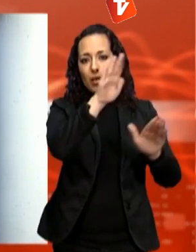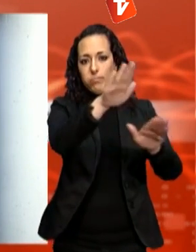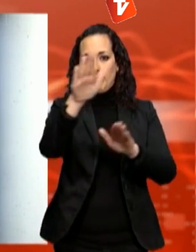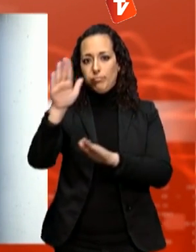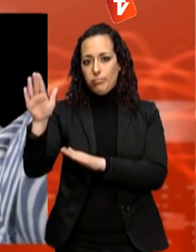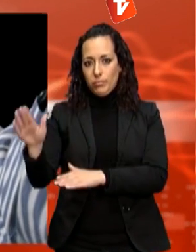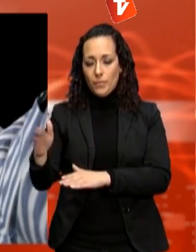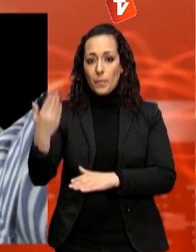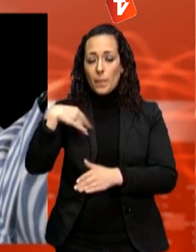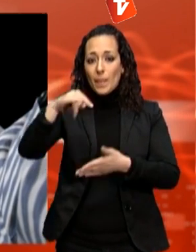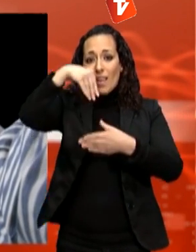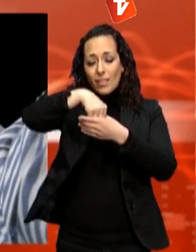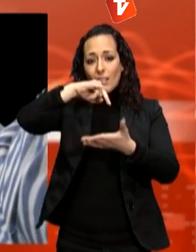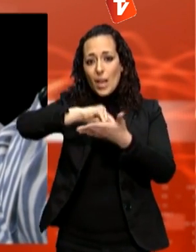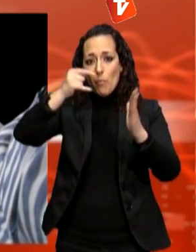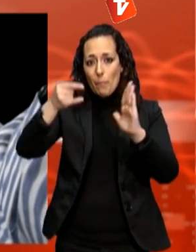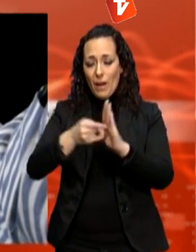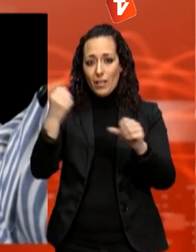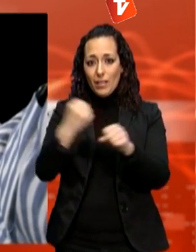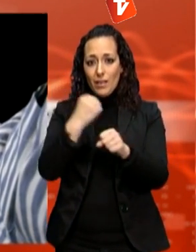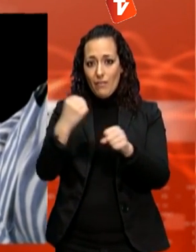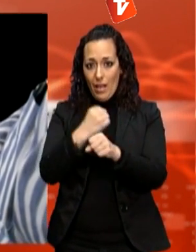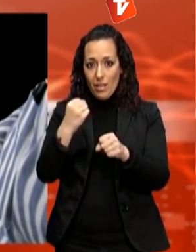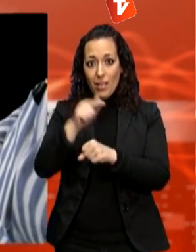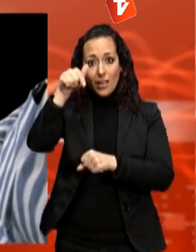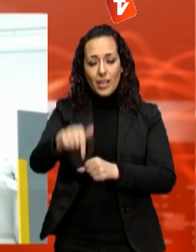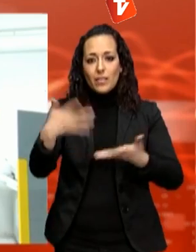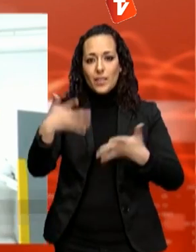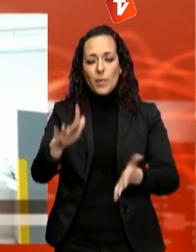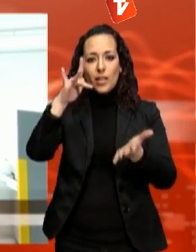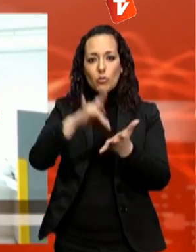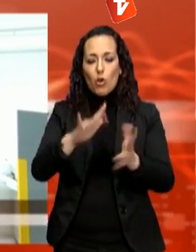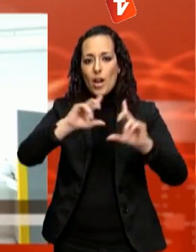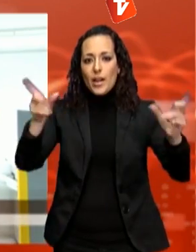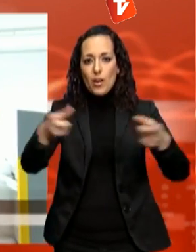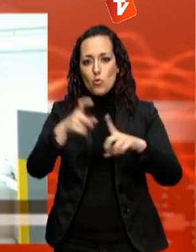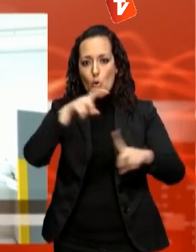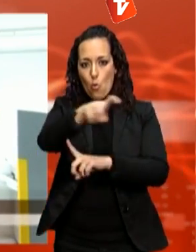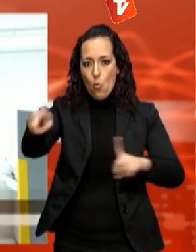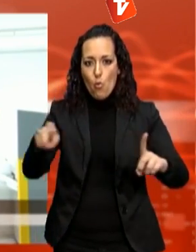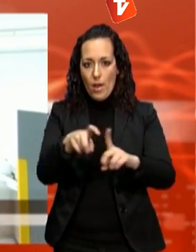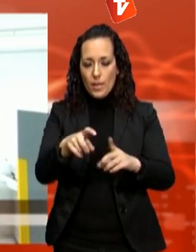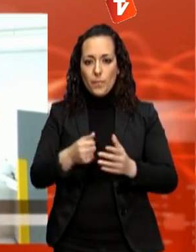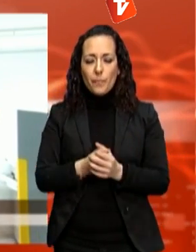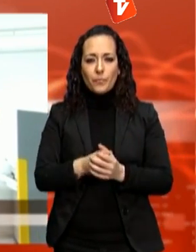Consell de la Formació Professional que aquest dimecres ha celebrat a foment el seu plenari anual. Com potencien i com estem potenciant